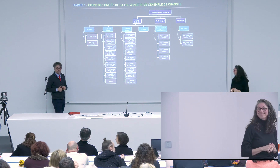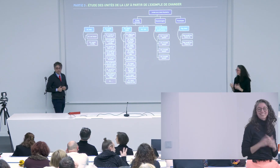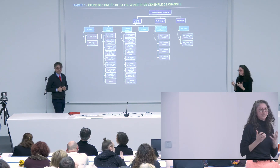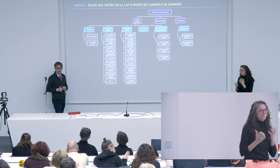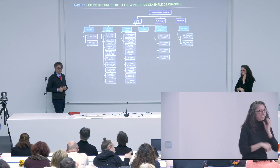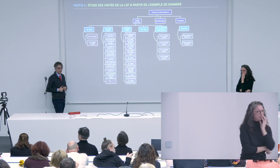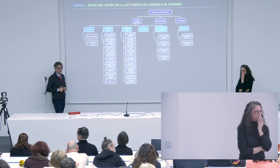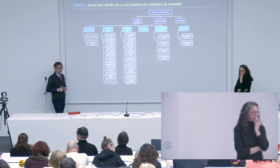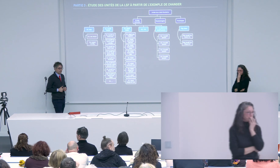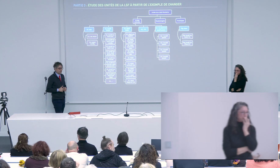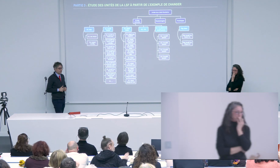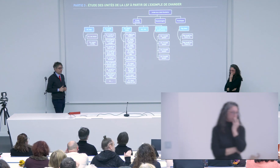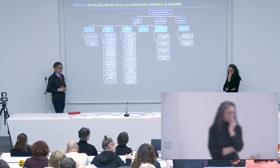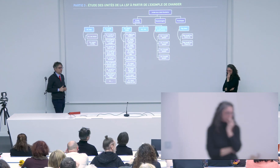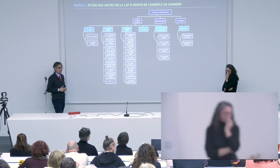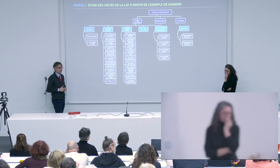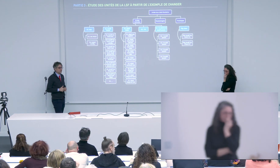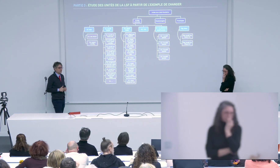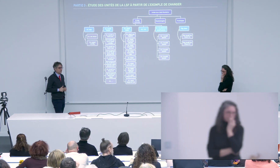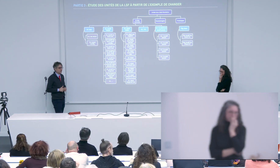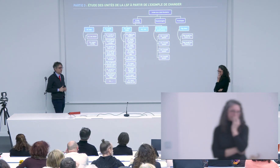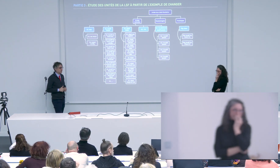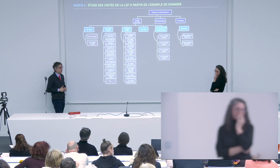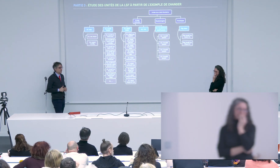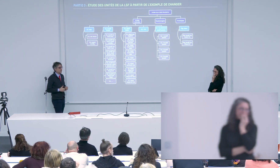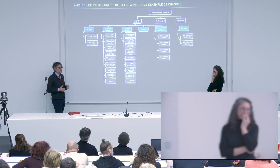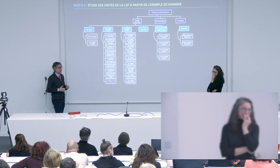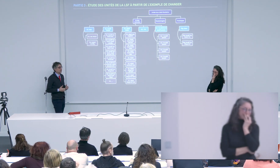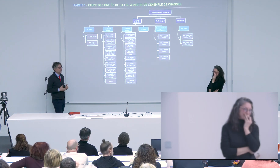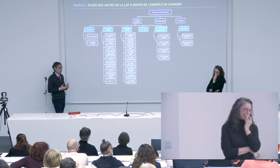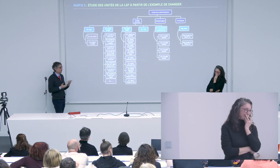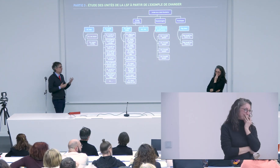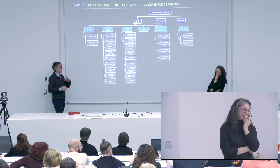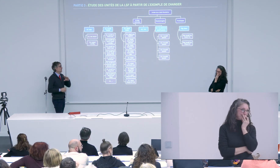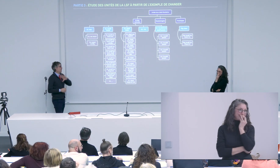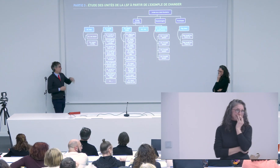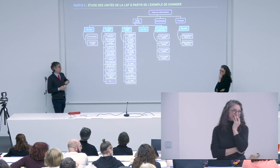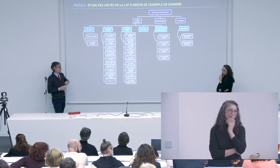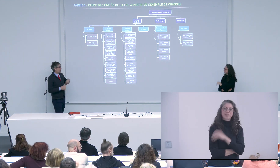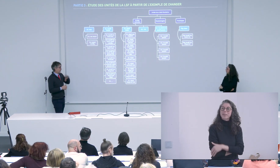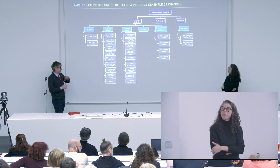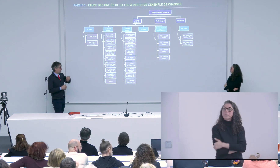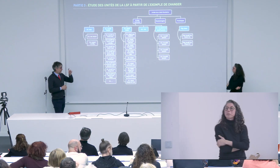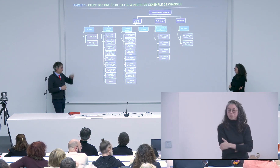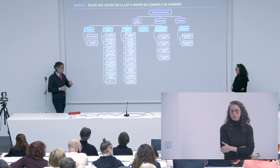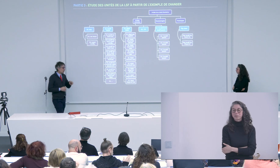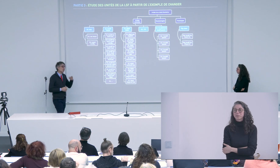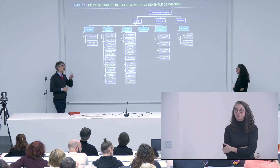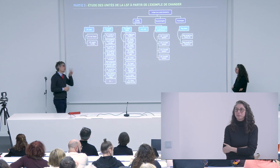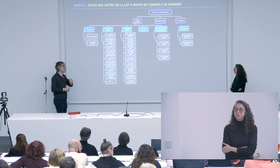au niveau de l'informatique donc je souhaiterais bien être accompagné sur ce sujet il me reste une question je crois dernière question